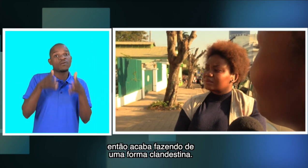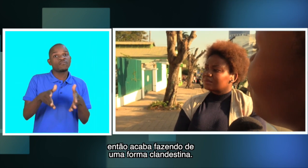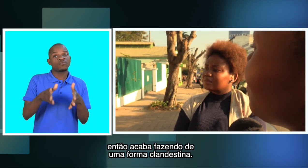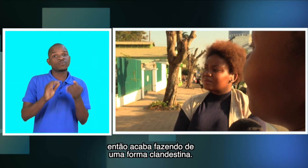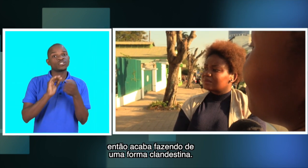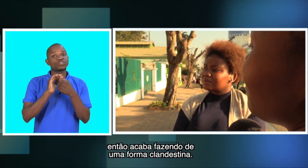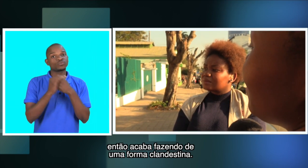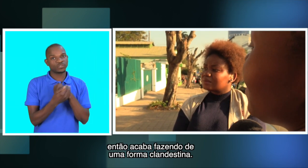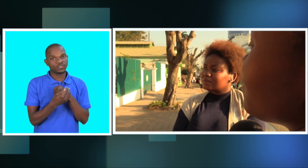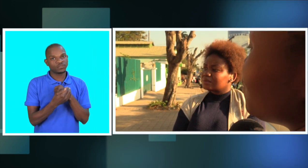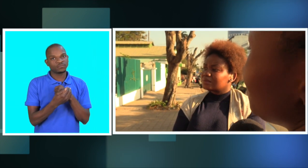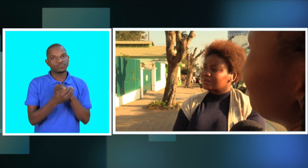forma clandestina.